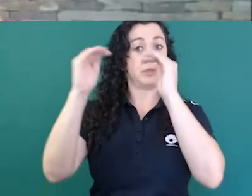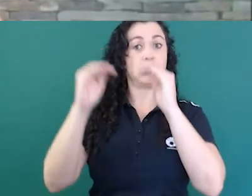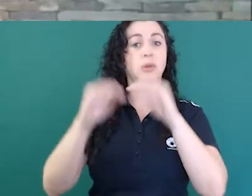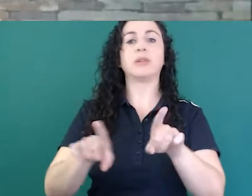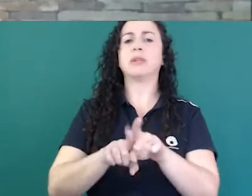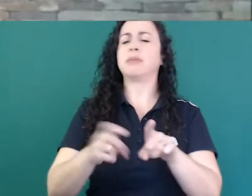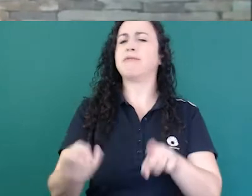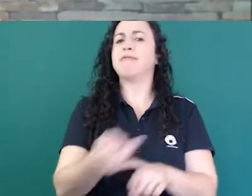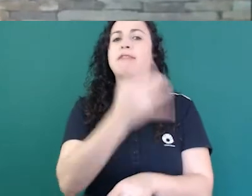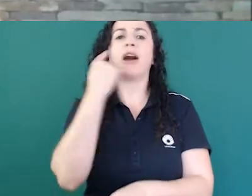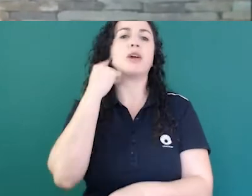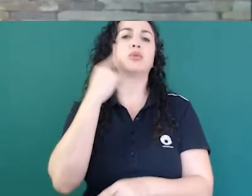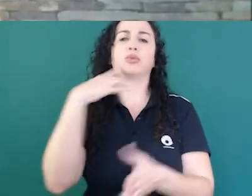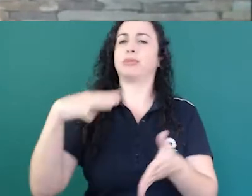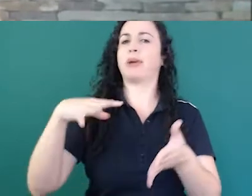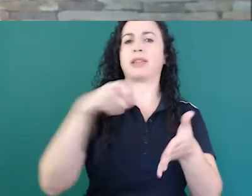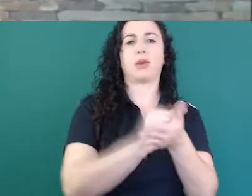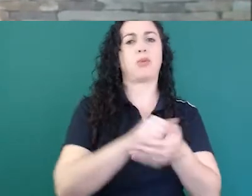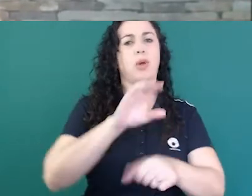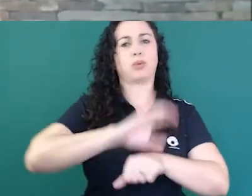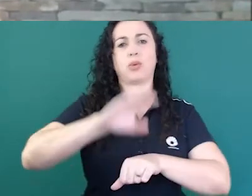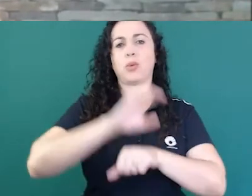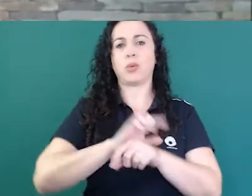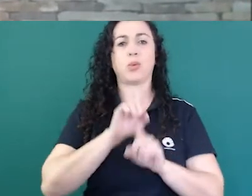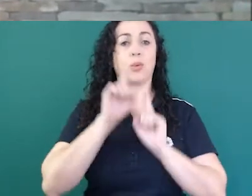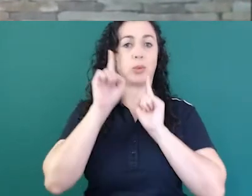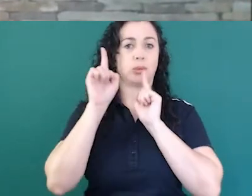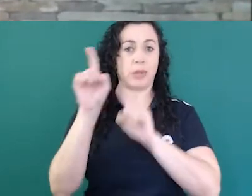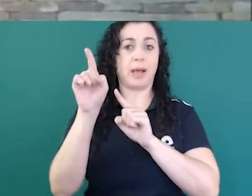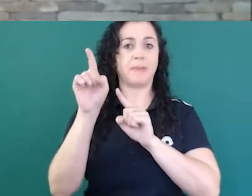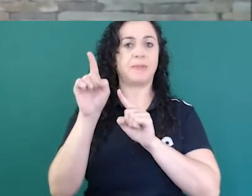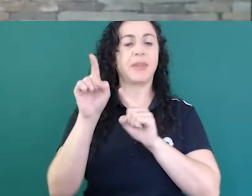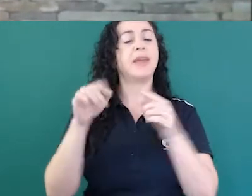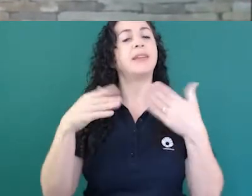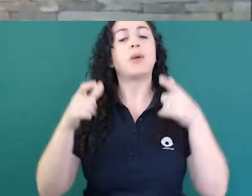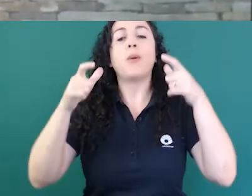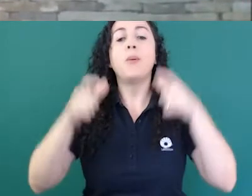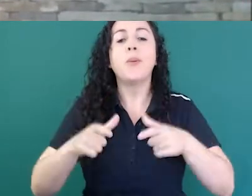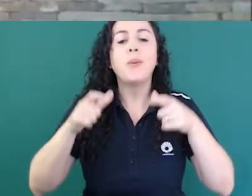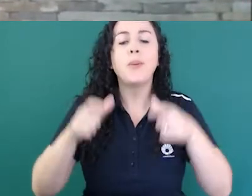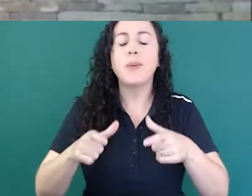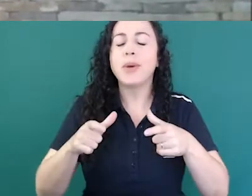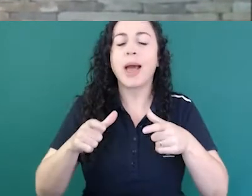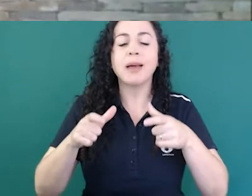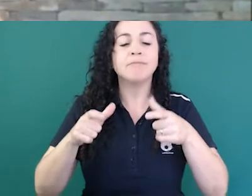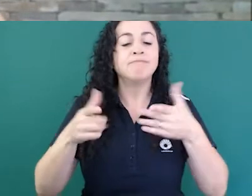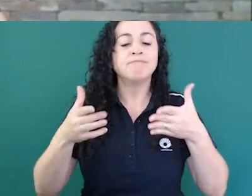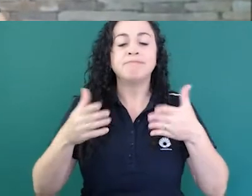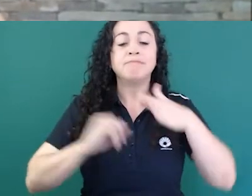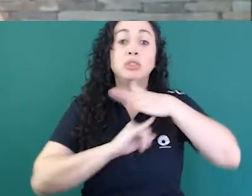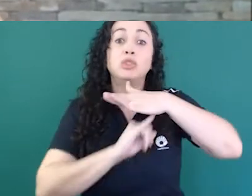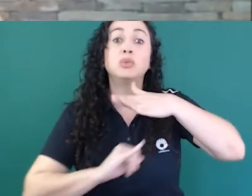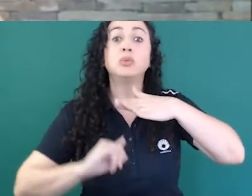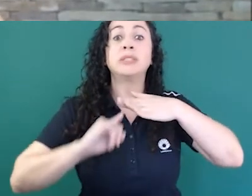diversos surdos, então, estão matriculados nesse curso, então, é um lugar, um local, uma instituição